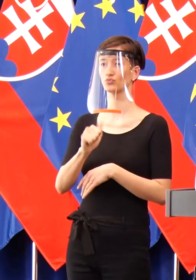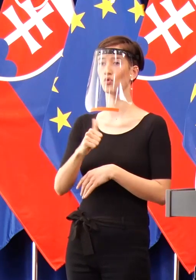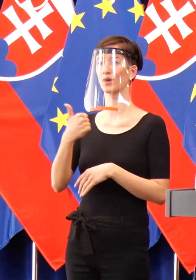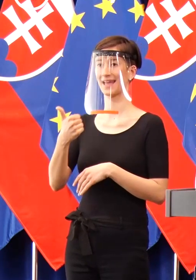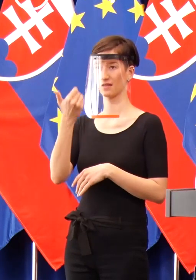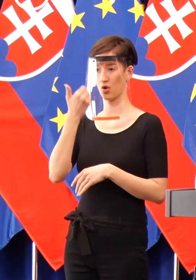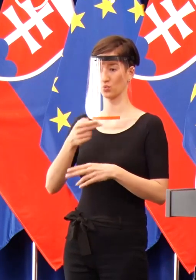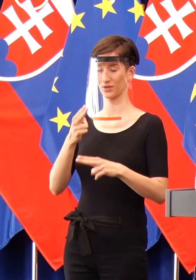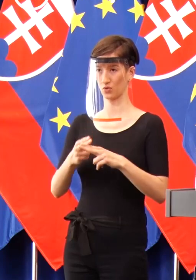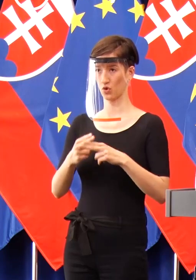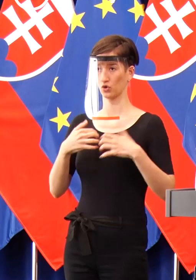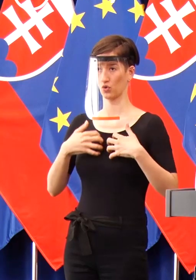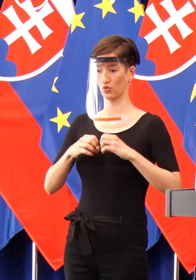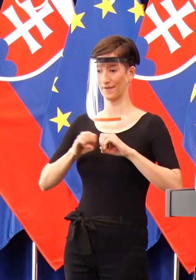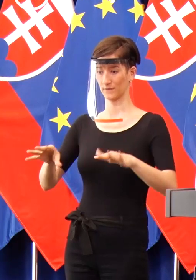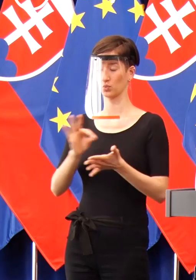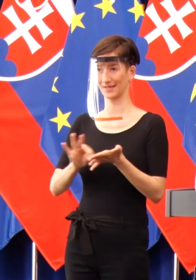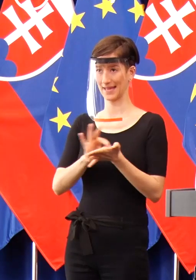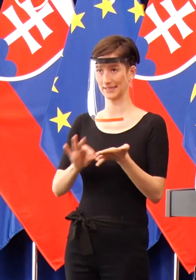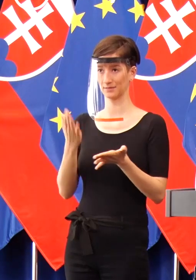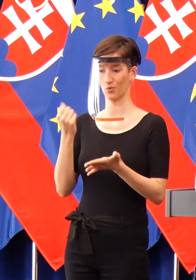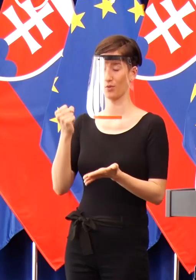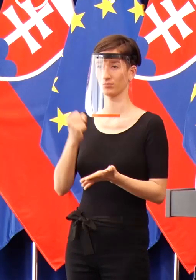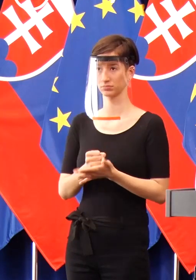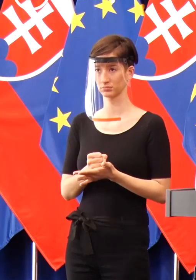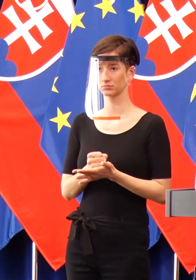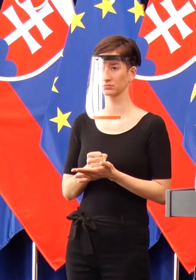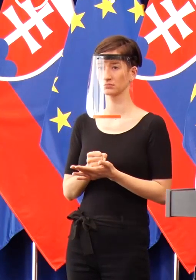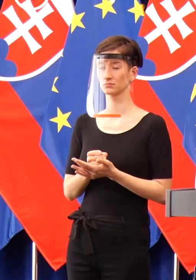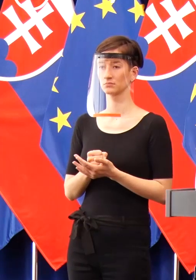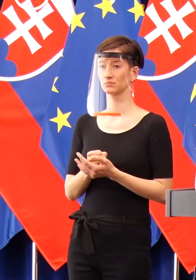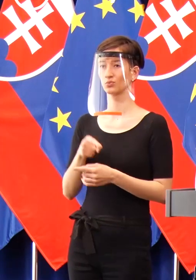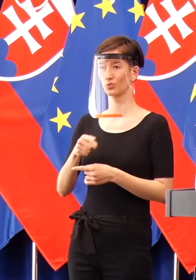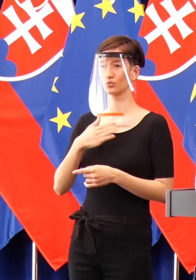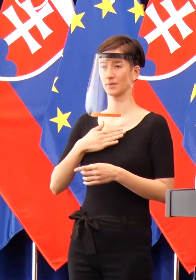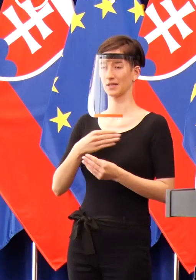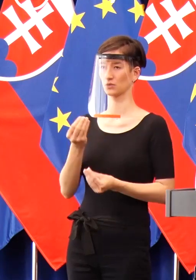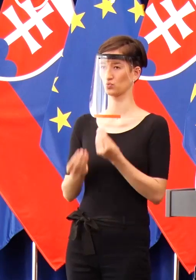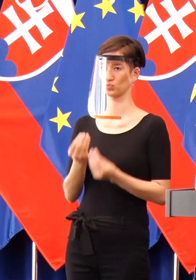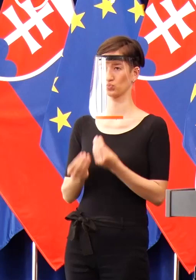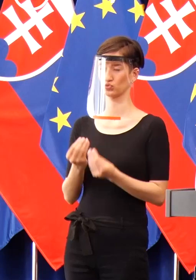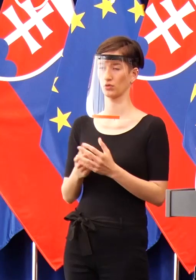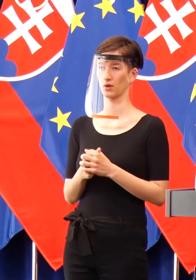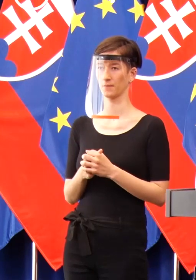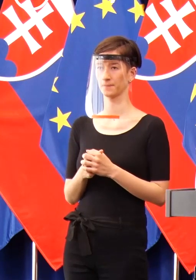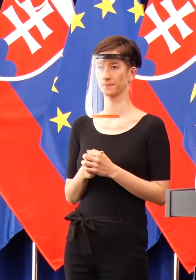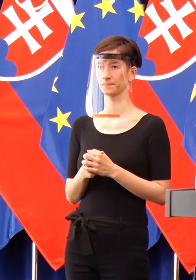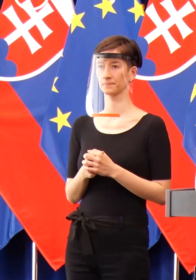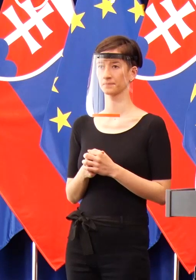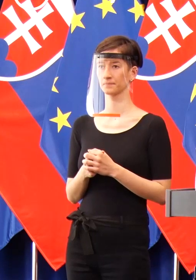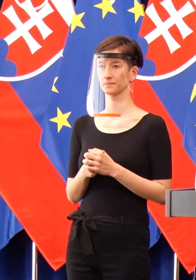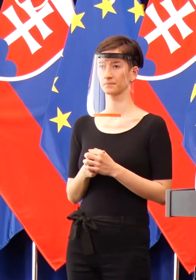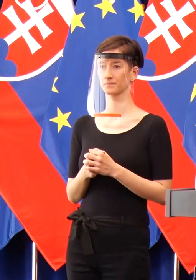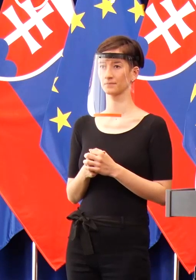Ak túto skúšku spoločne nezvládneme, stane sa do Slovenska Lombardia úplne v pohode. Presne